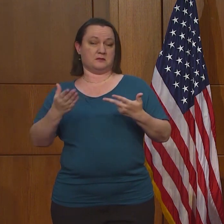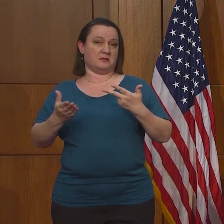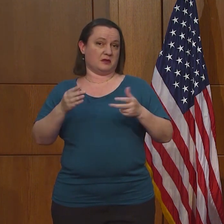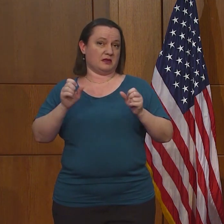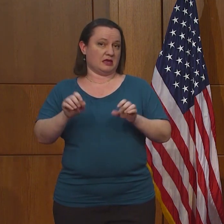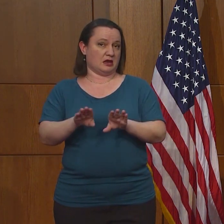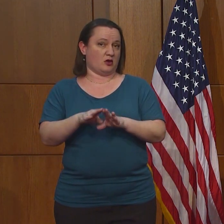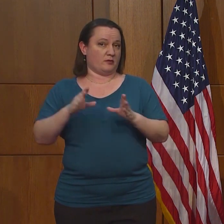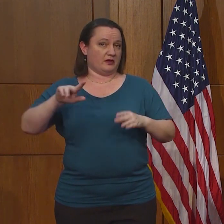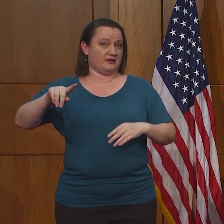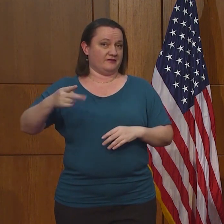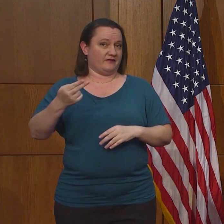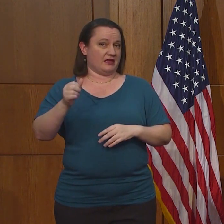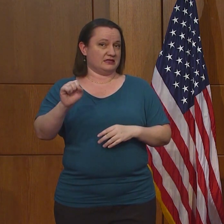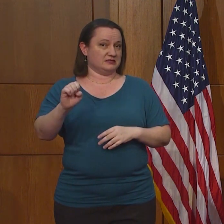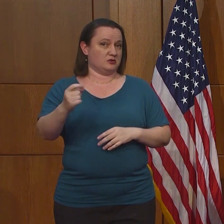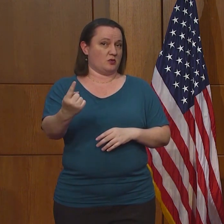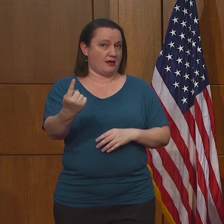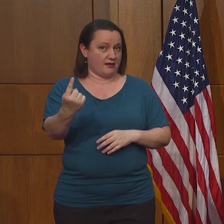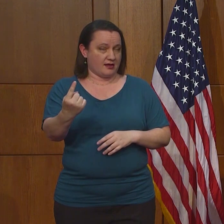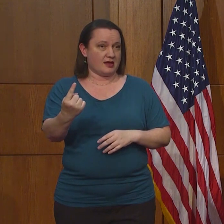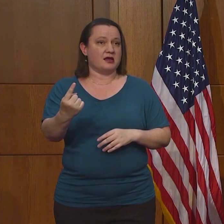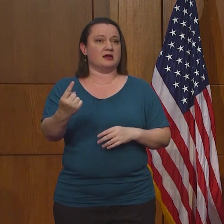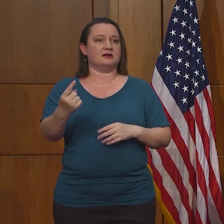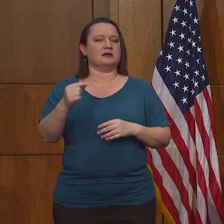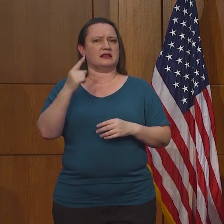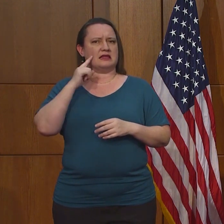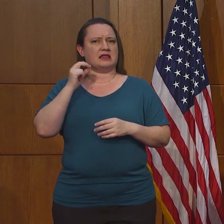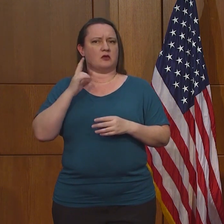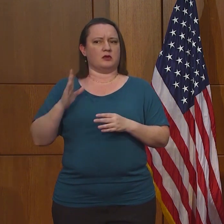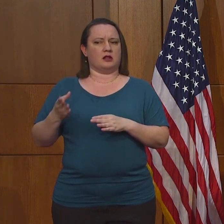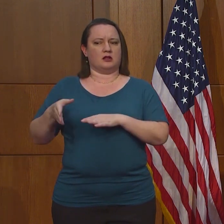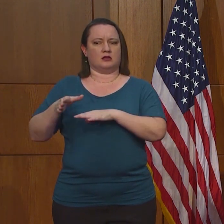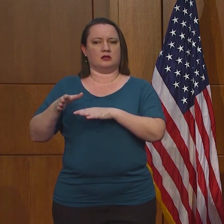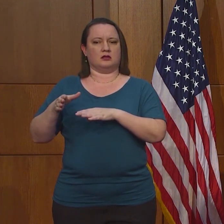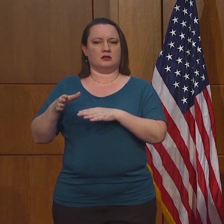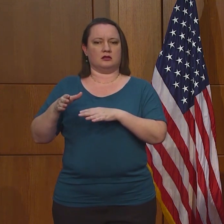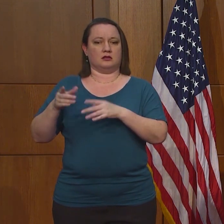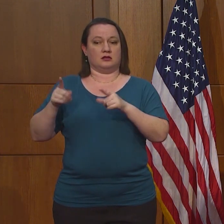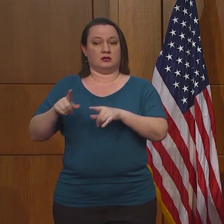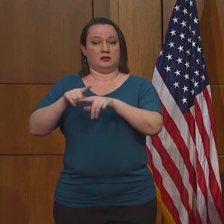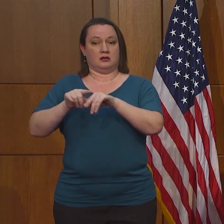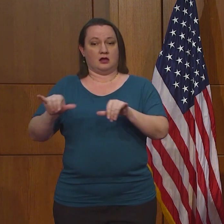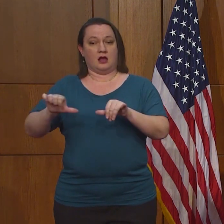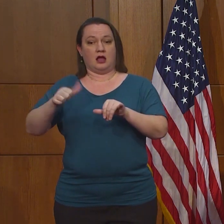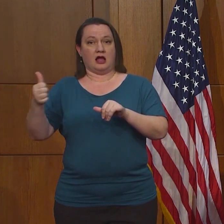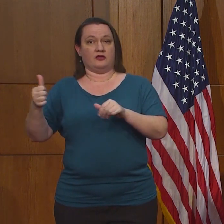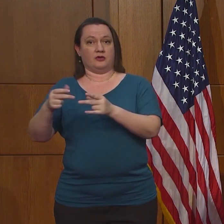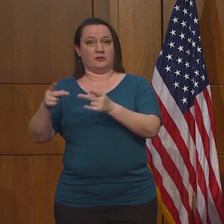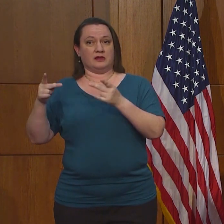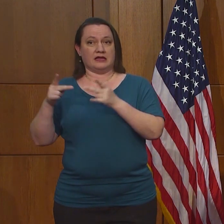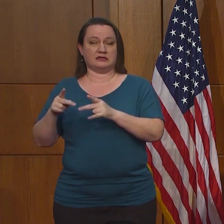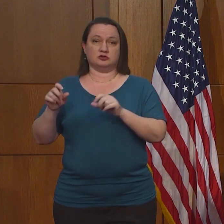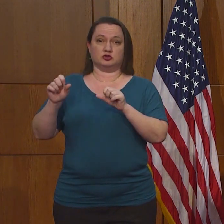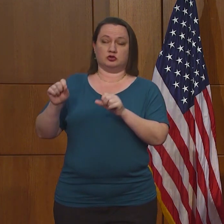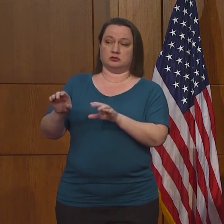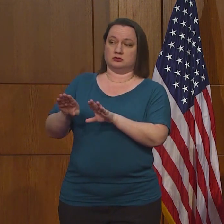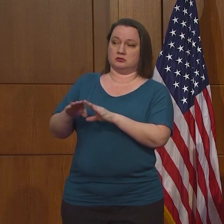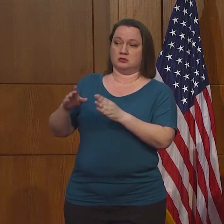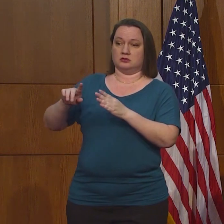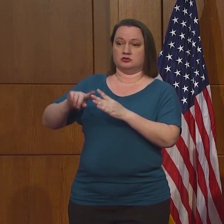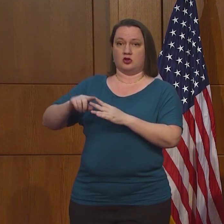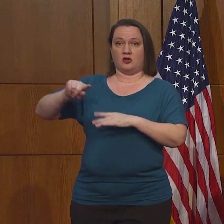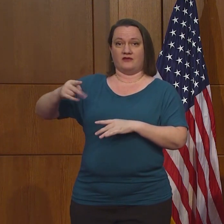En unos segundos, el gobernador va a estar repitiendo la pregunta y dando la respuesta a la misma.